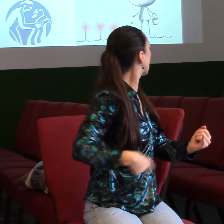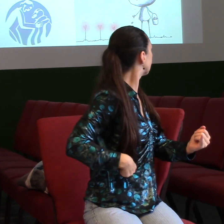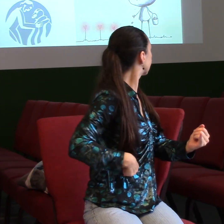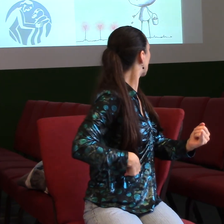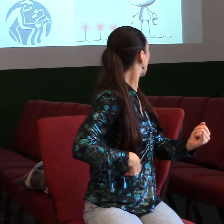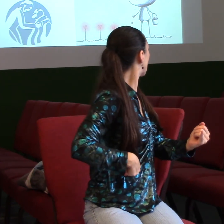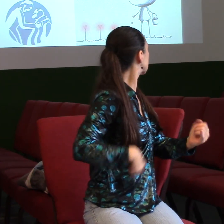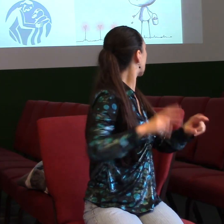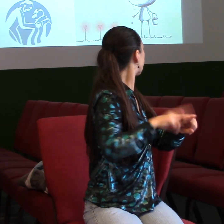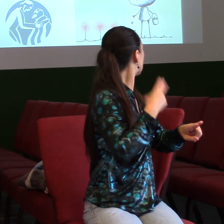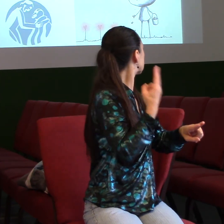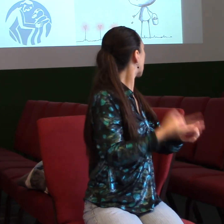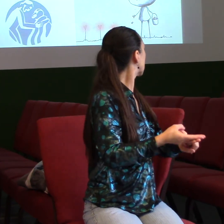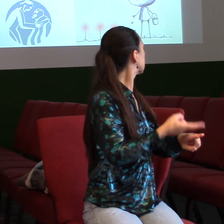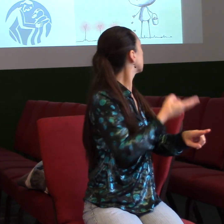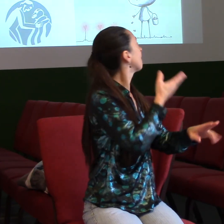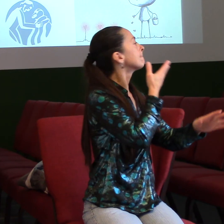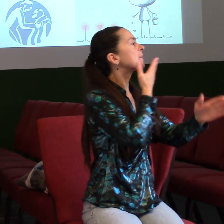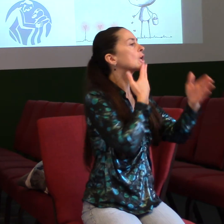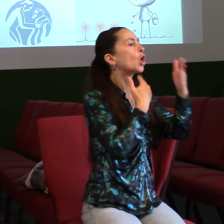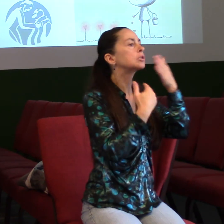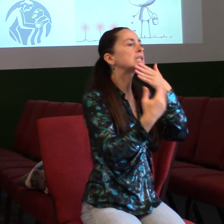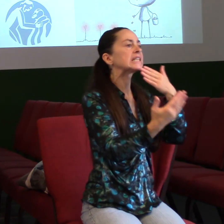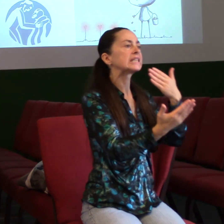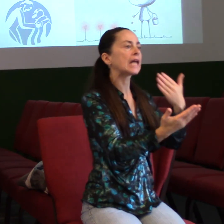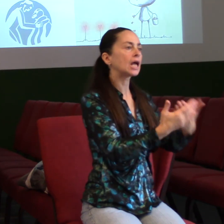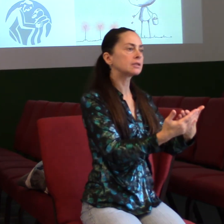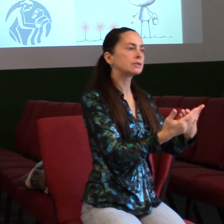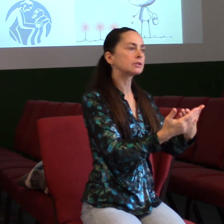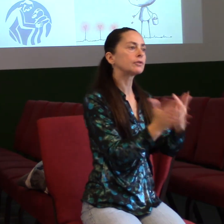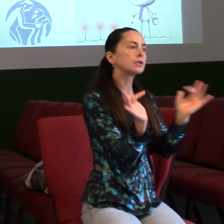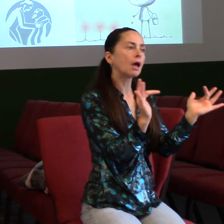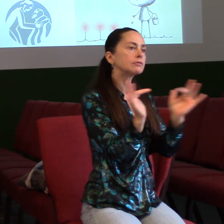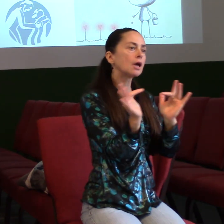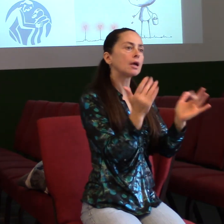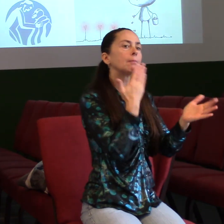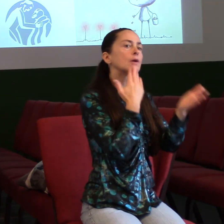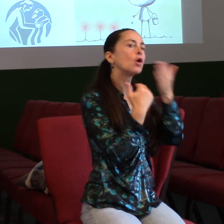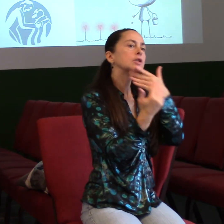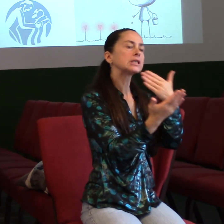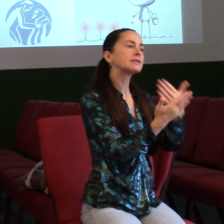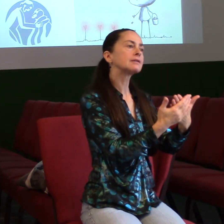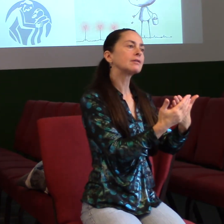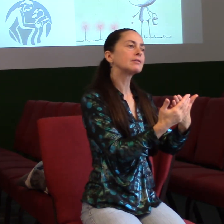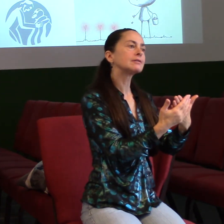milosredenství. Je tam napsané, abychom byli k sobě navzájem milosrední. Abychom si dokázali odpouštět.